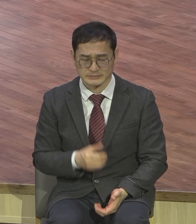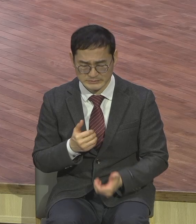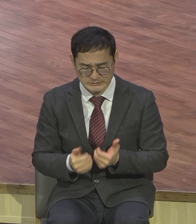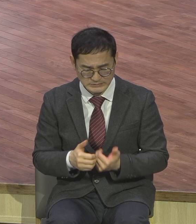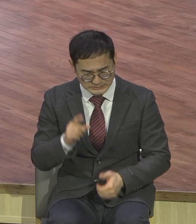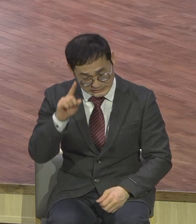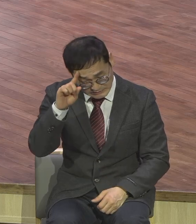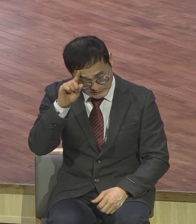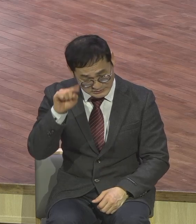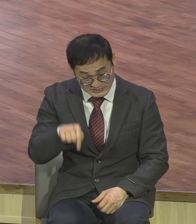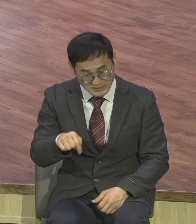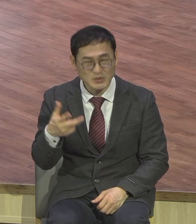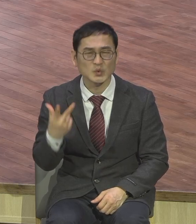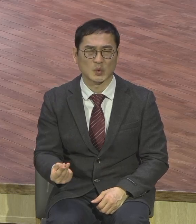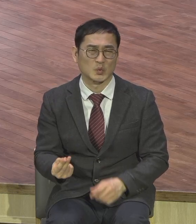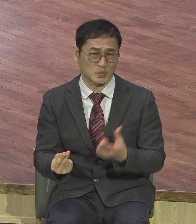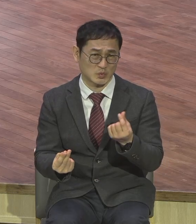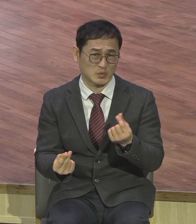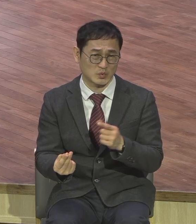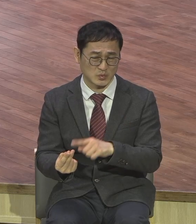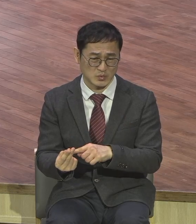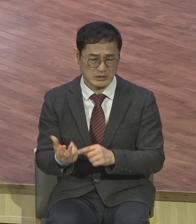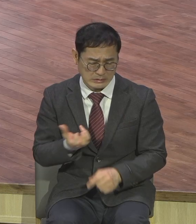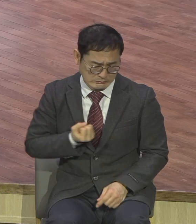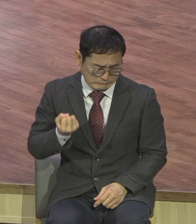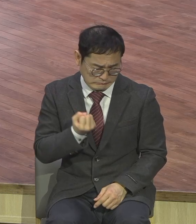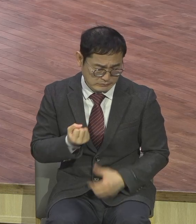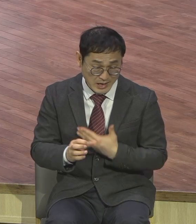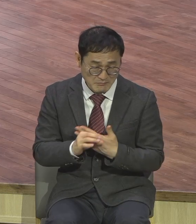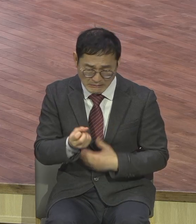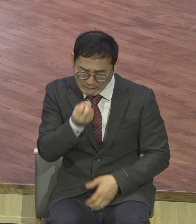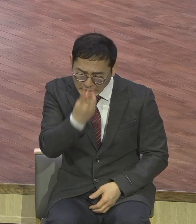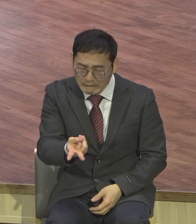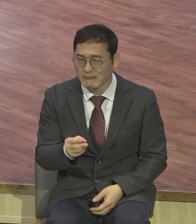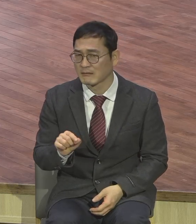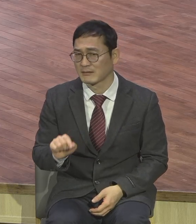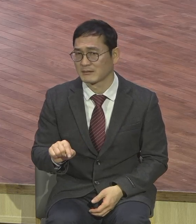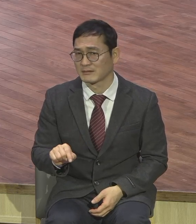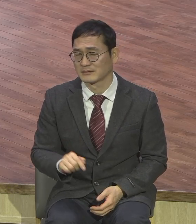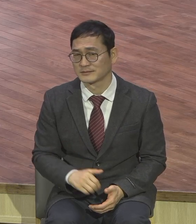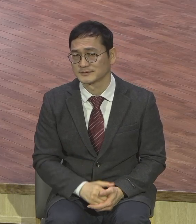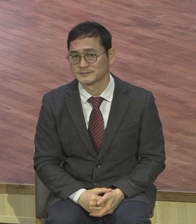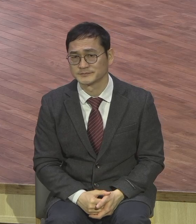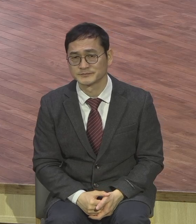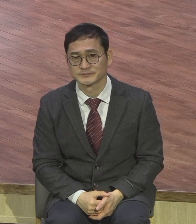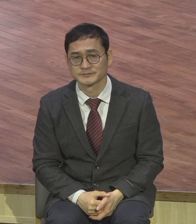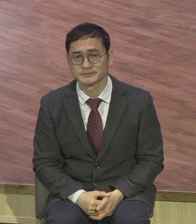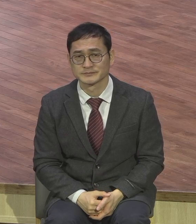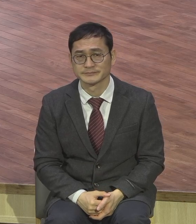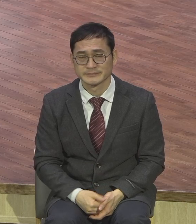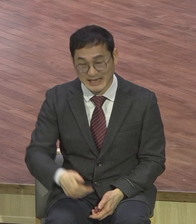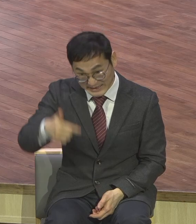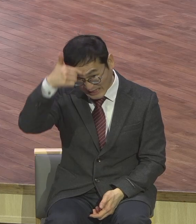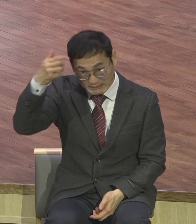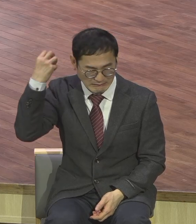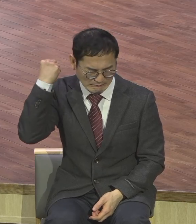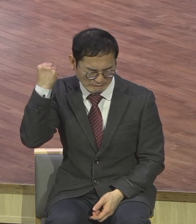계속 악취가 나요 악취가 배설물을 가지고 있어요 그 애껏을 옛날에 받은 상처